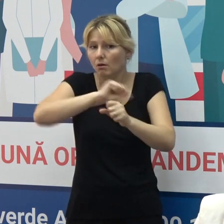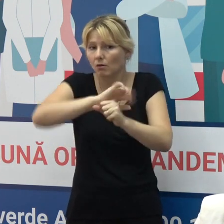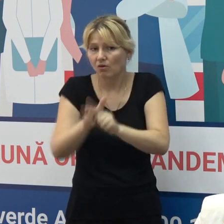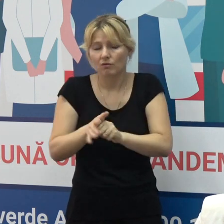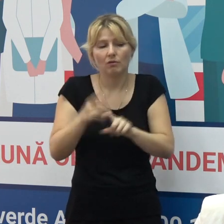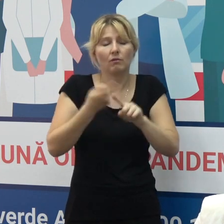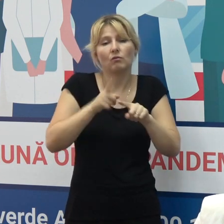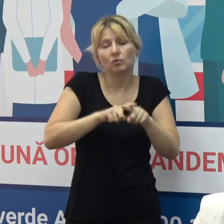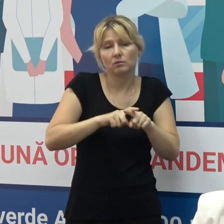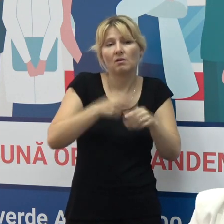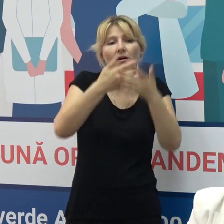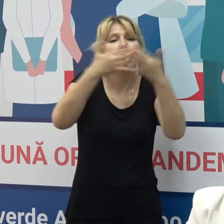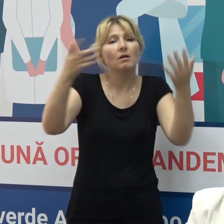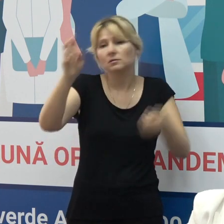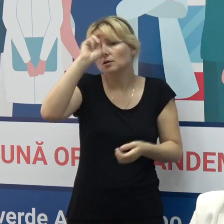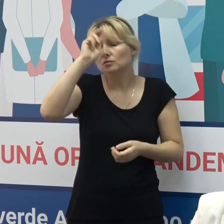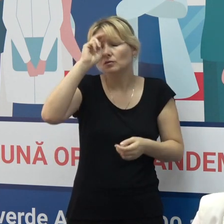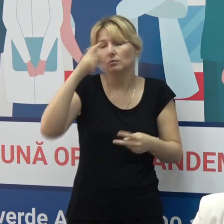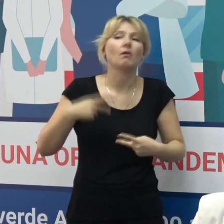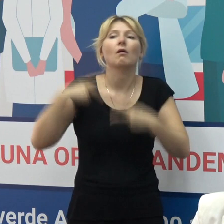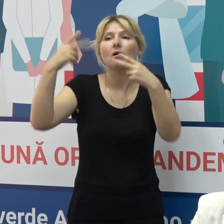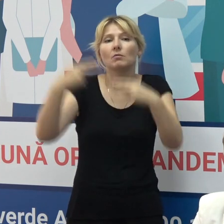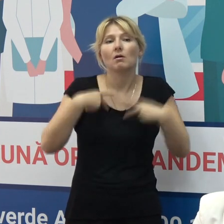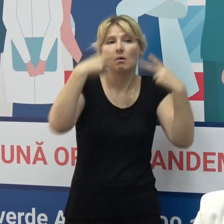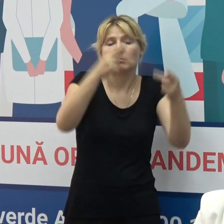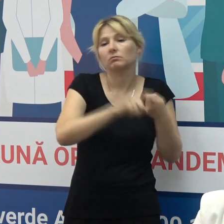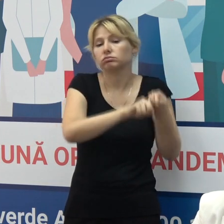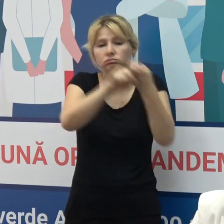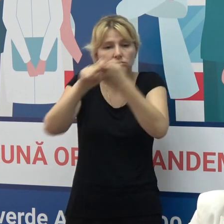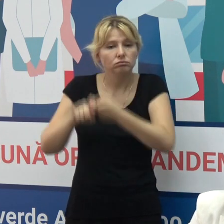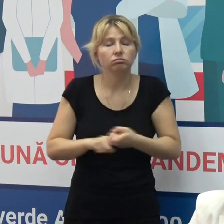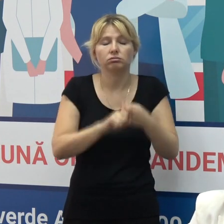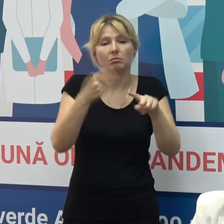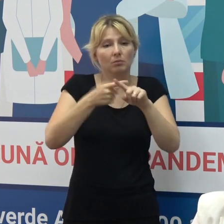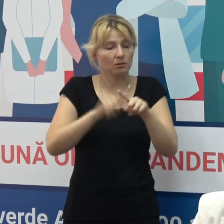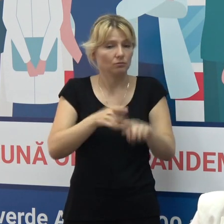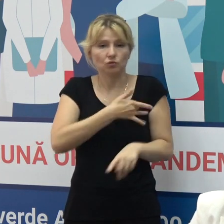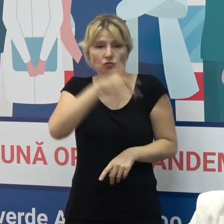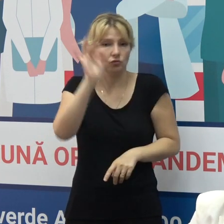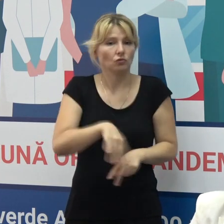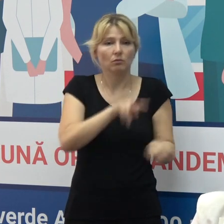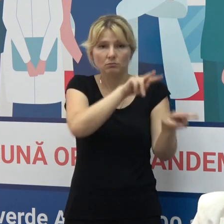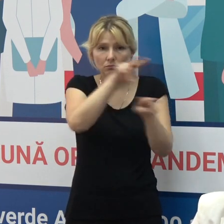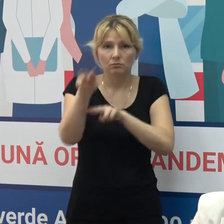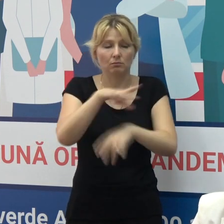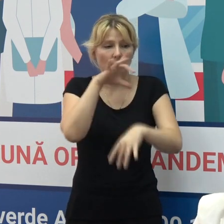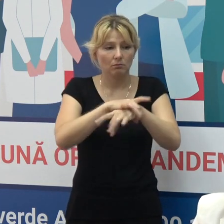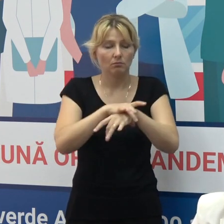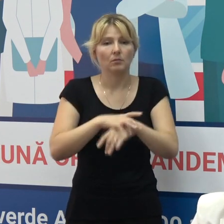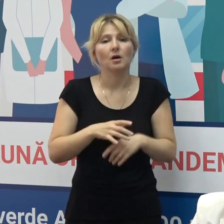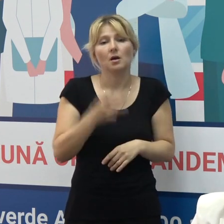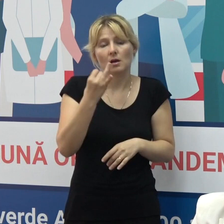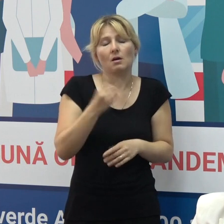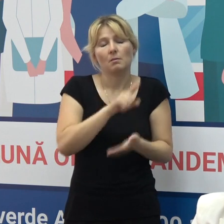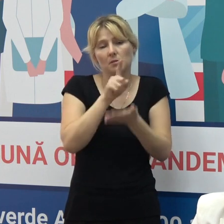dovada din alte țări similare nouă și noi ar trebui să, foarte strict, să monitorezăm această situație și să mergem cu